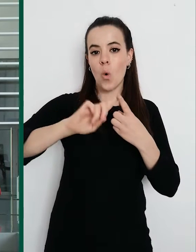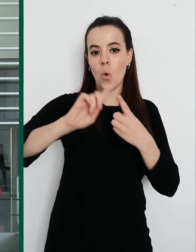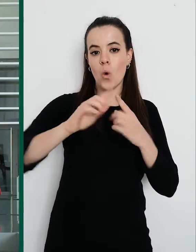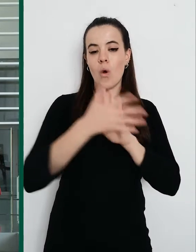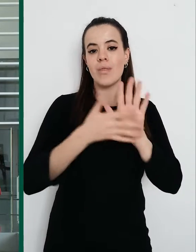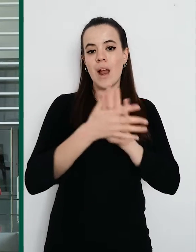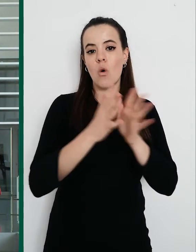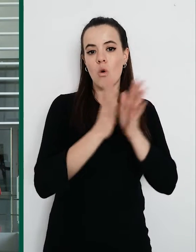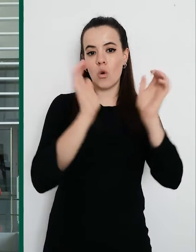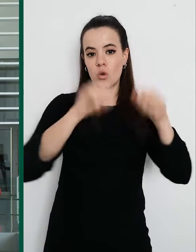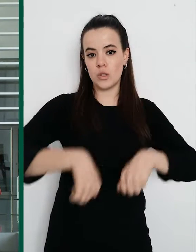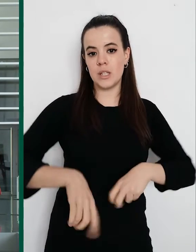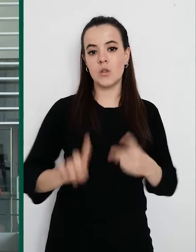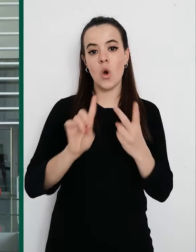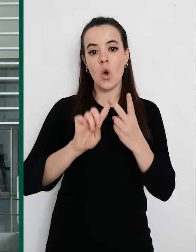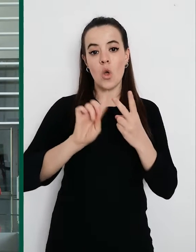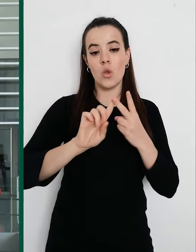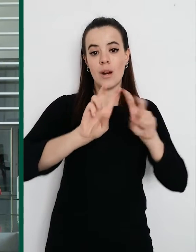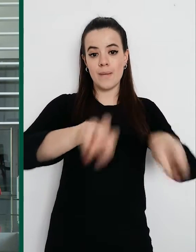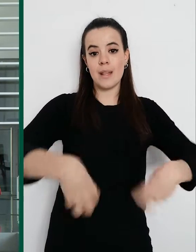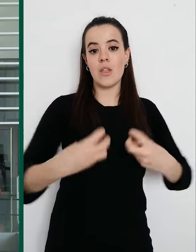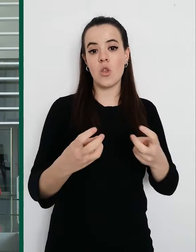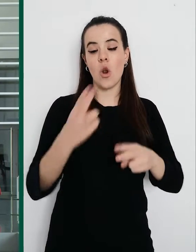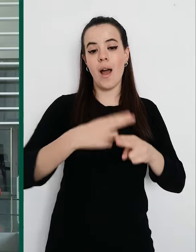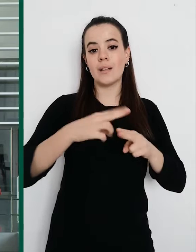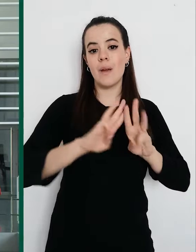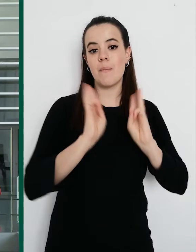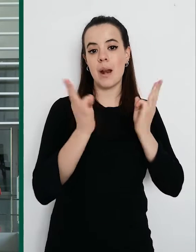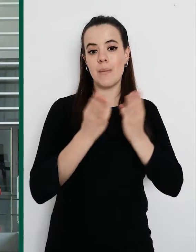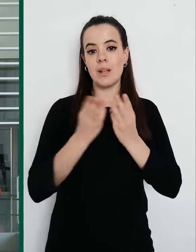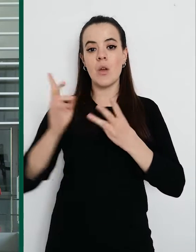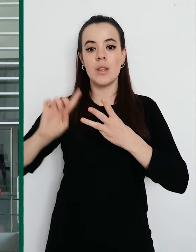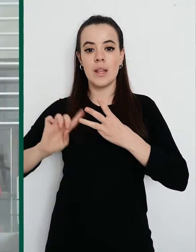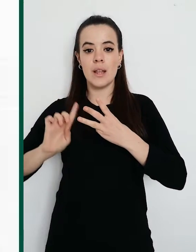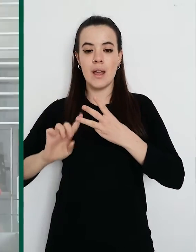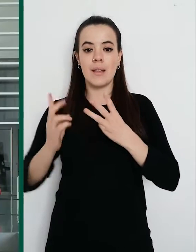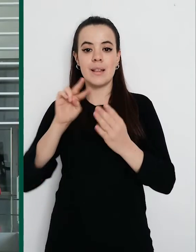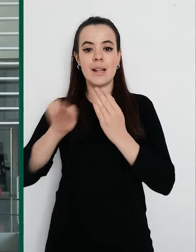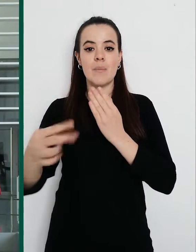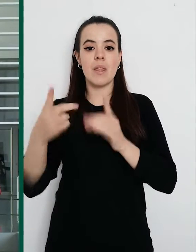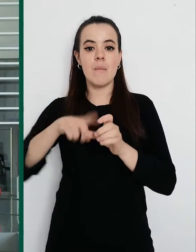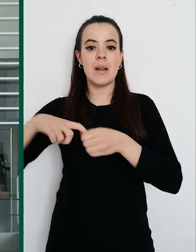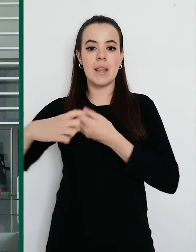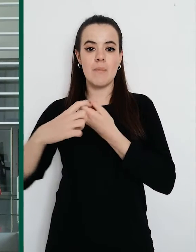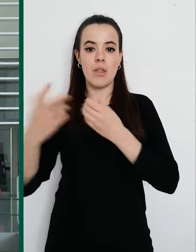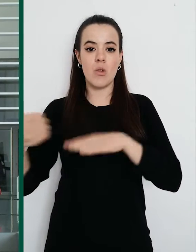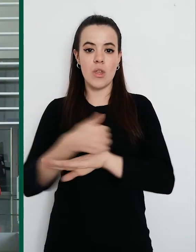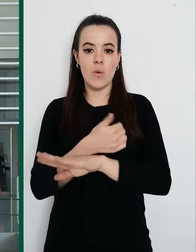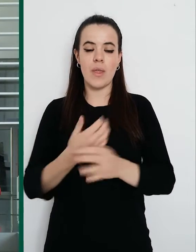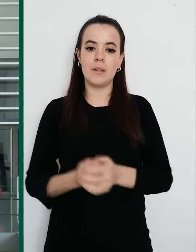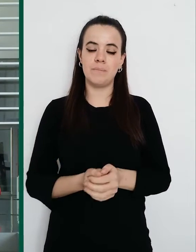revitalización de la actividad parlamentaria. Y un tercero, de transparencia y participación ciudadana. Es necesario reforzar la atención primaria porque es la que nos